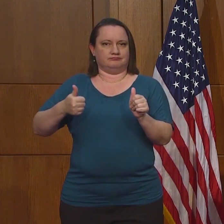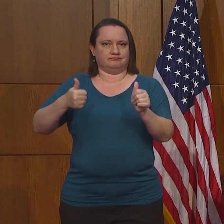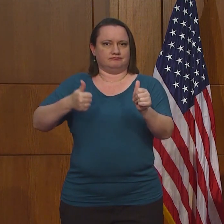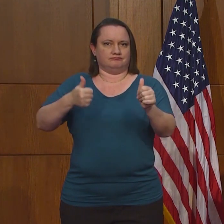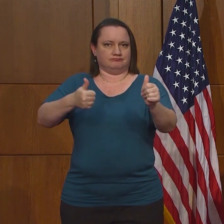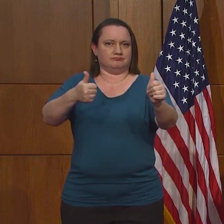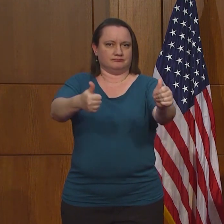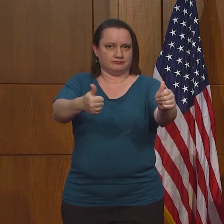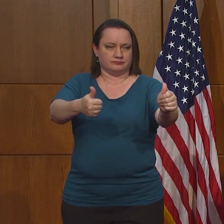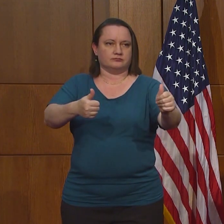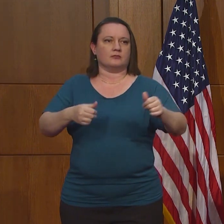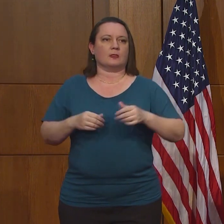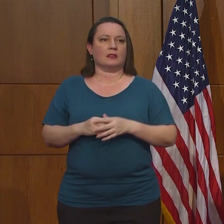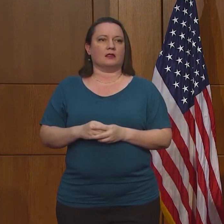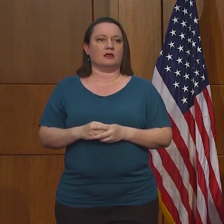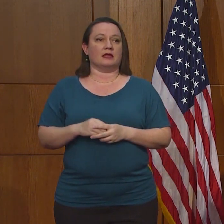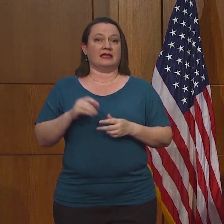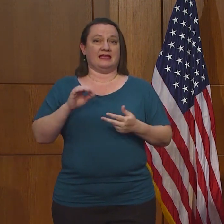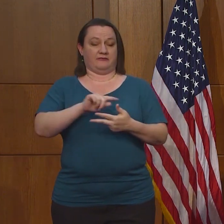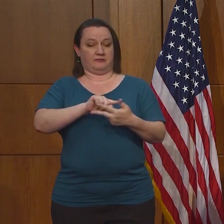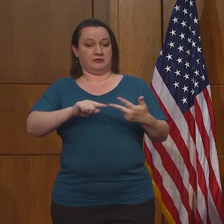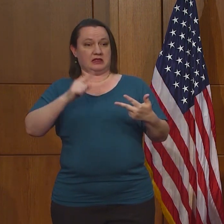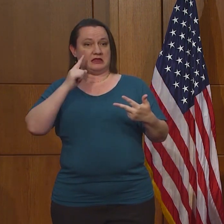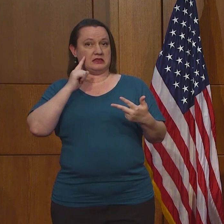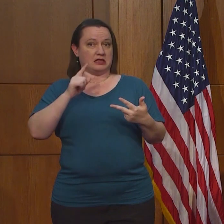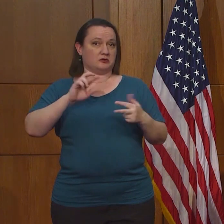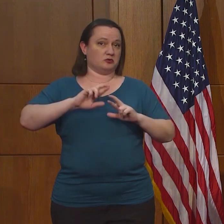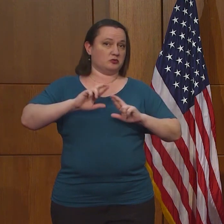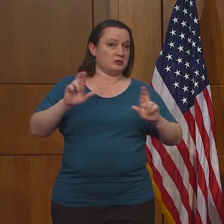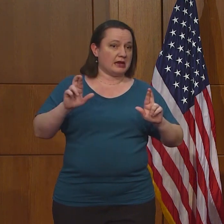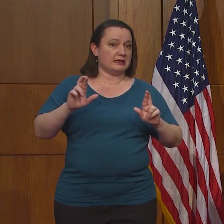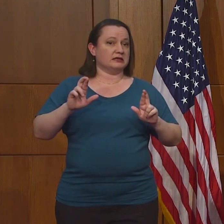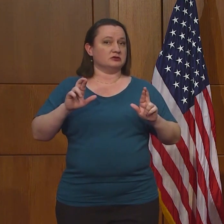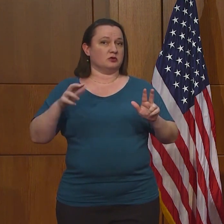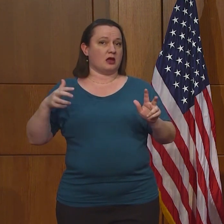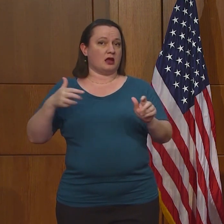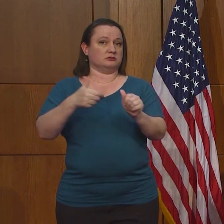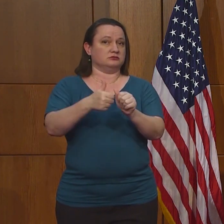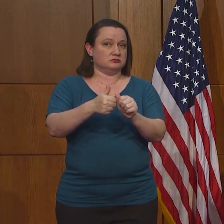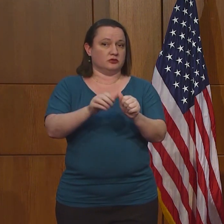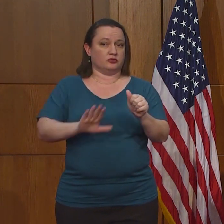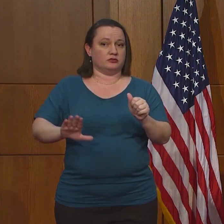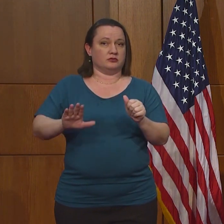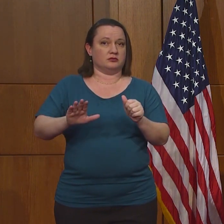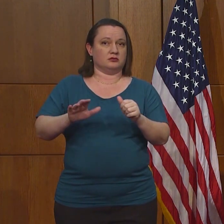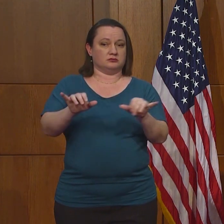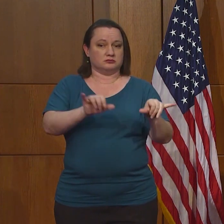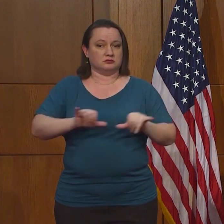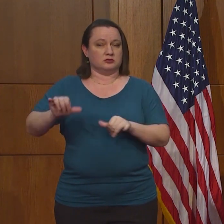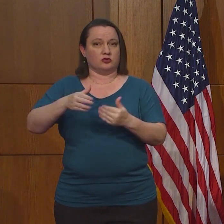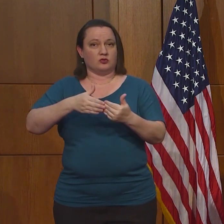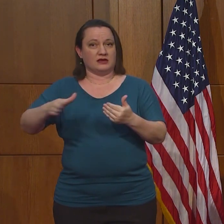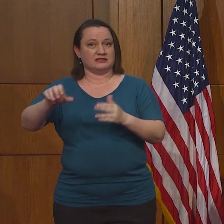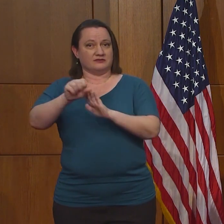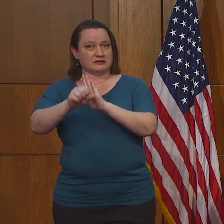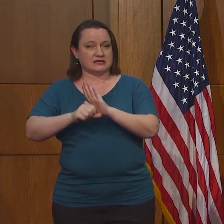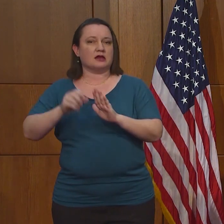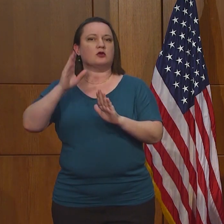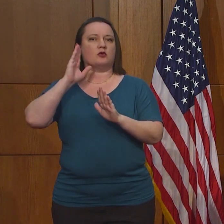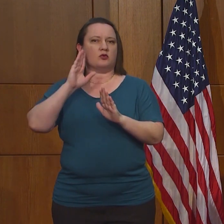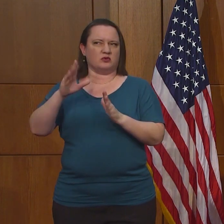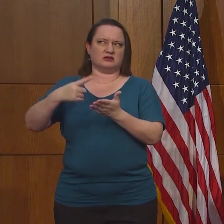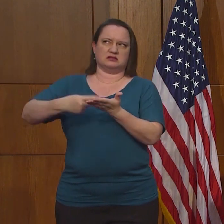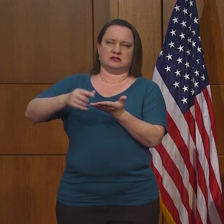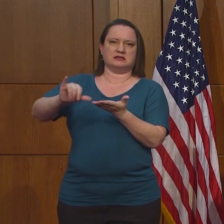estado. Así que esto es debido a los datos que hemos recibido y ya después vamos a discutir